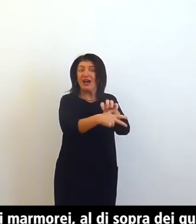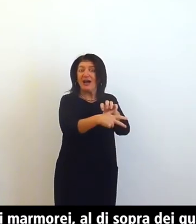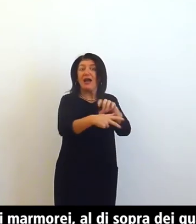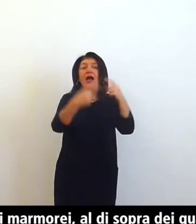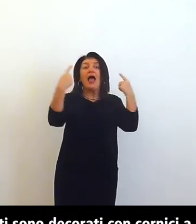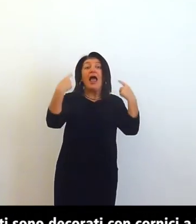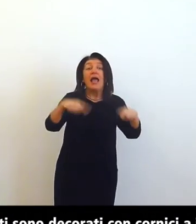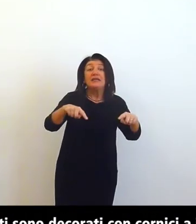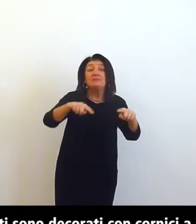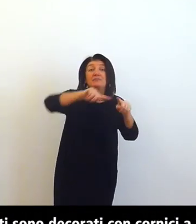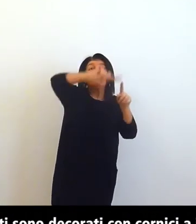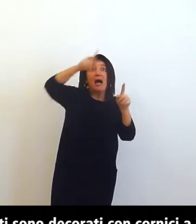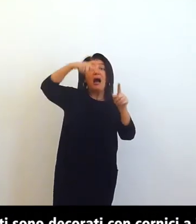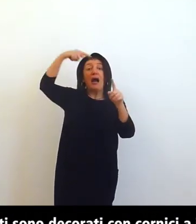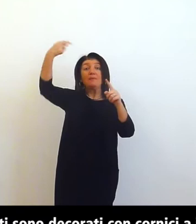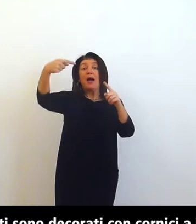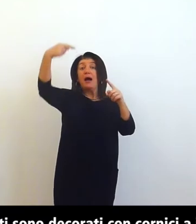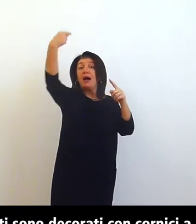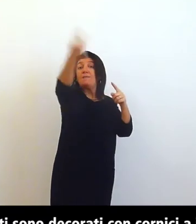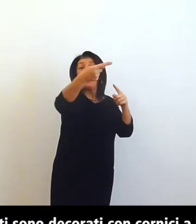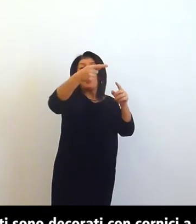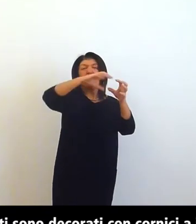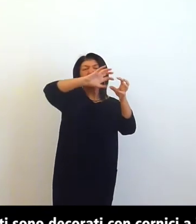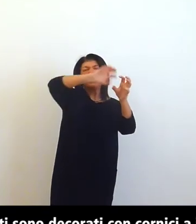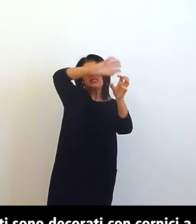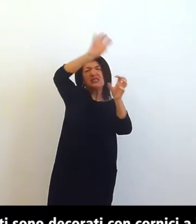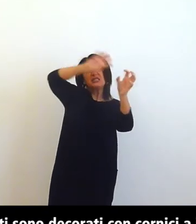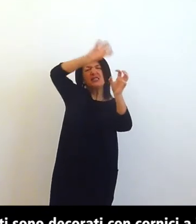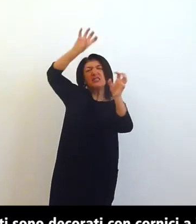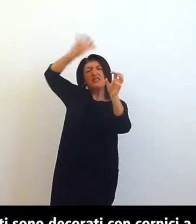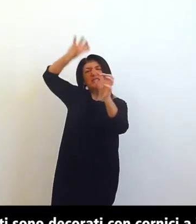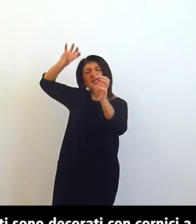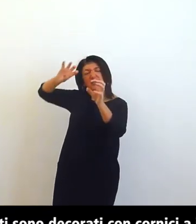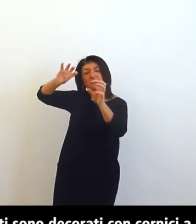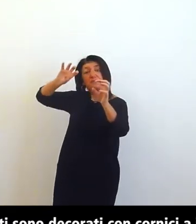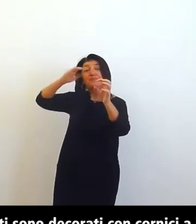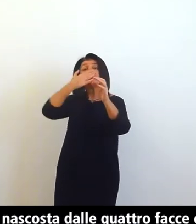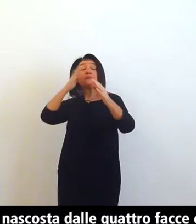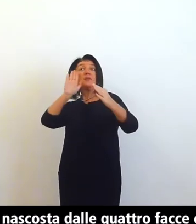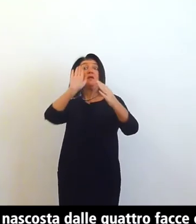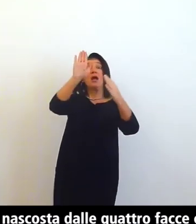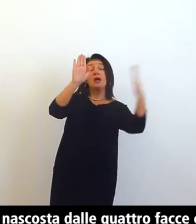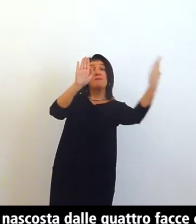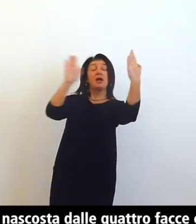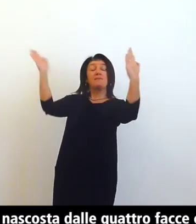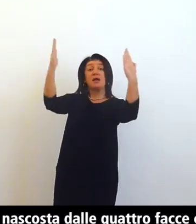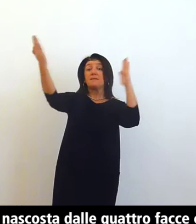intreccio la cupola è nascosta dalle quattro facce cuspidate decorate con basso rilievi